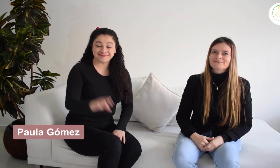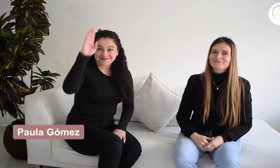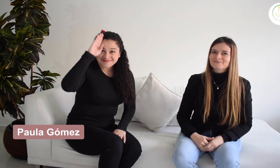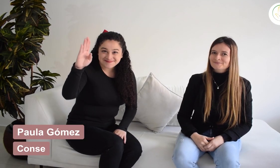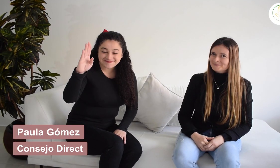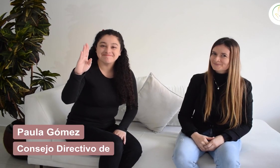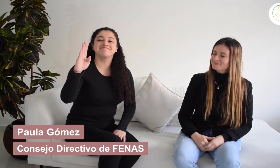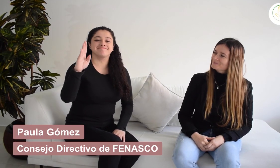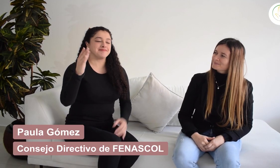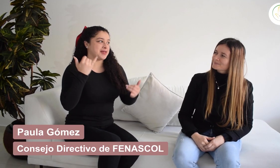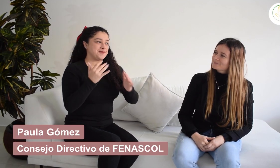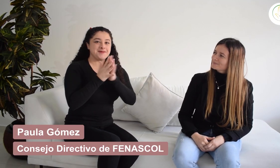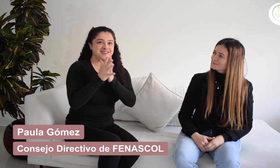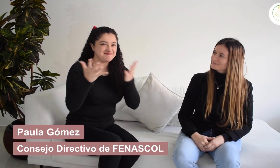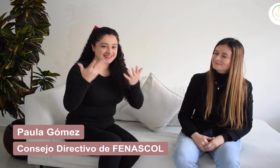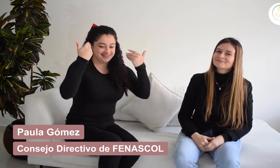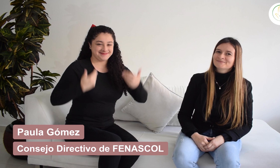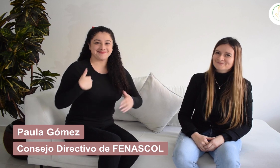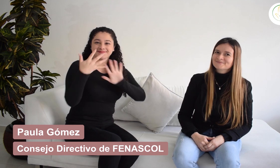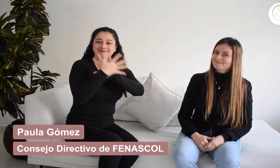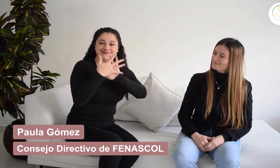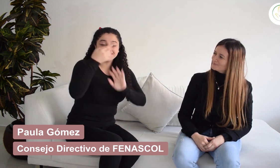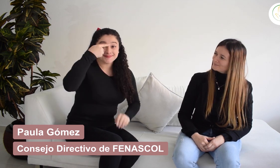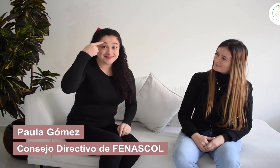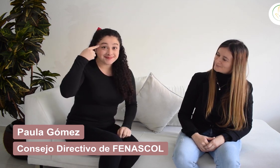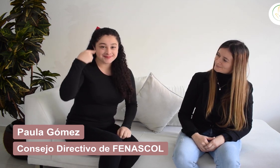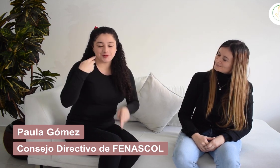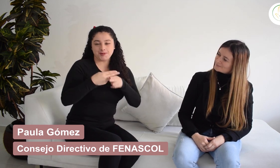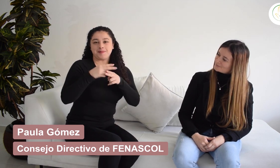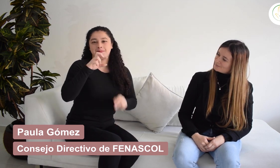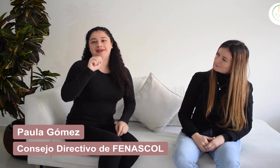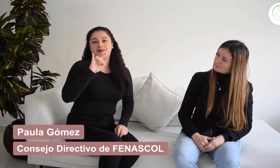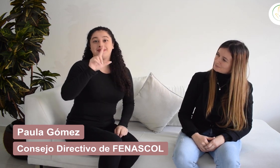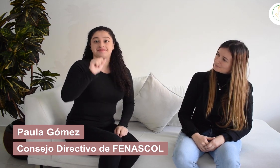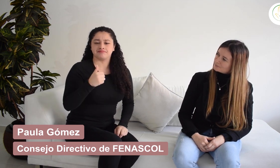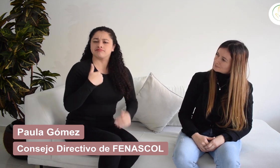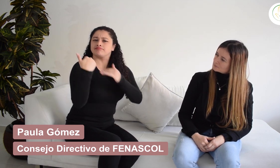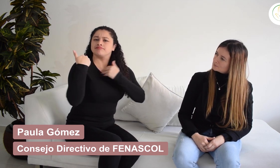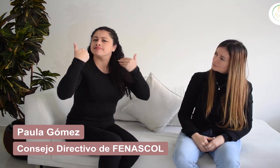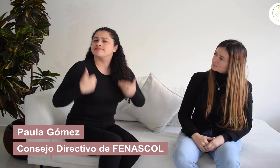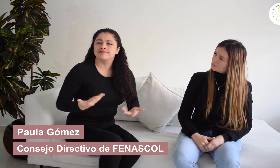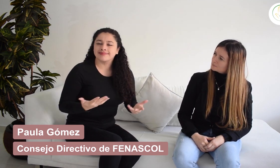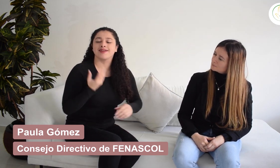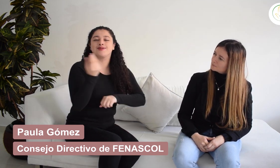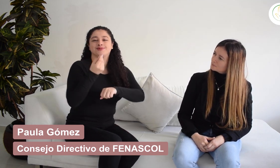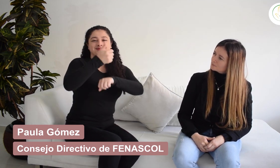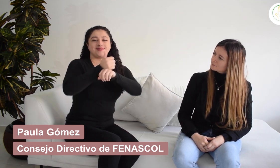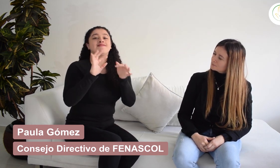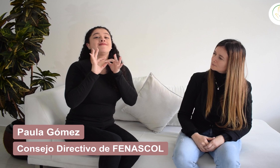Hola, les cuento, esta es mi seña y mi nombre es Paula y soy parte del consejo directivo